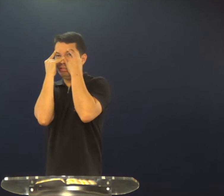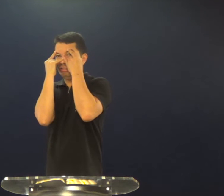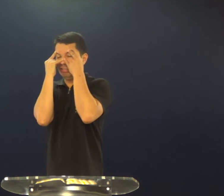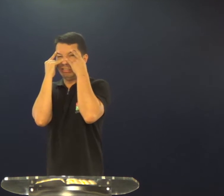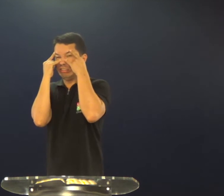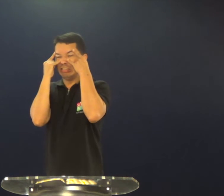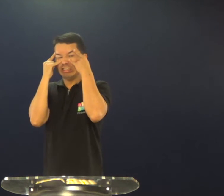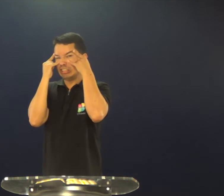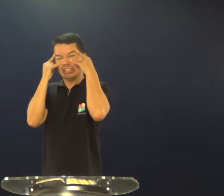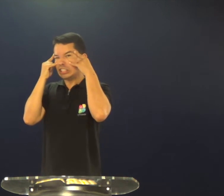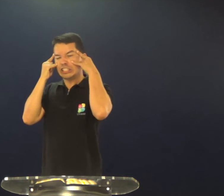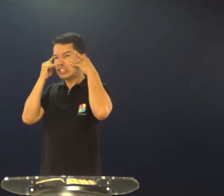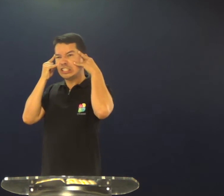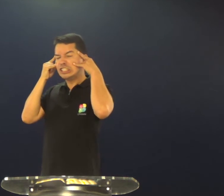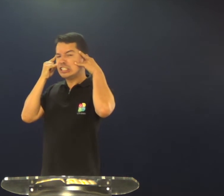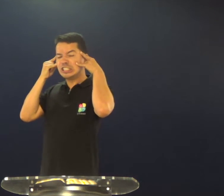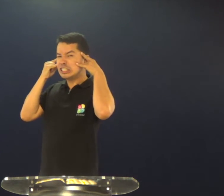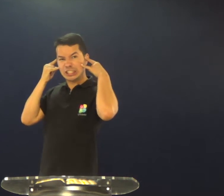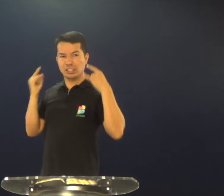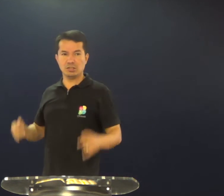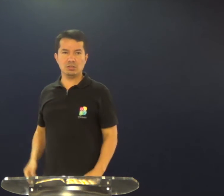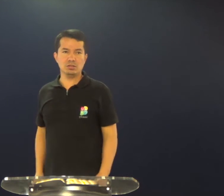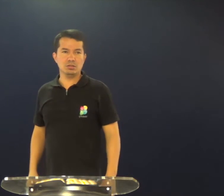tão preocupadas em ganhar dinheiro,